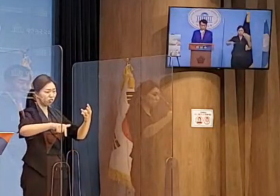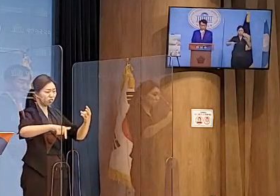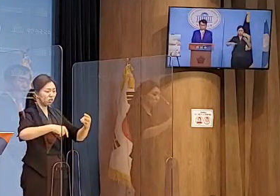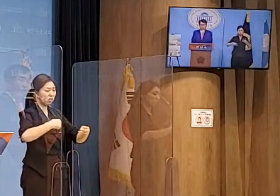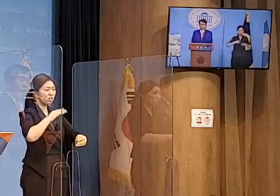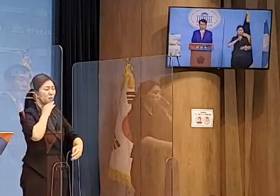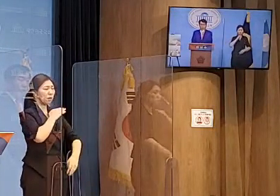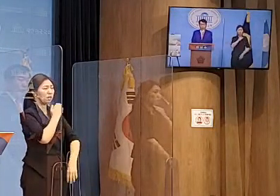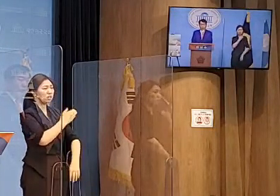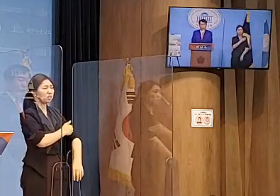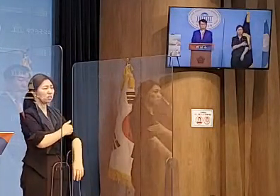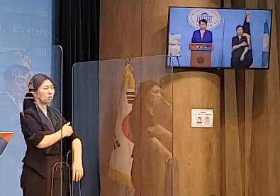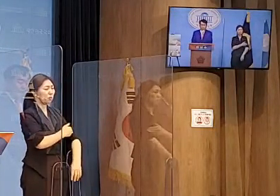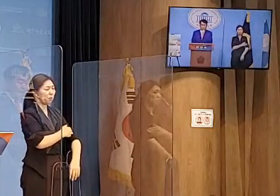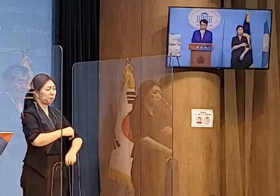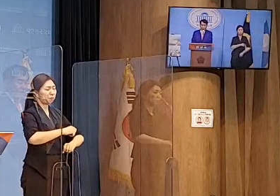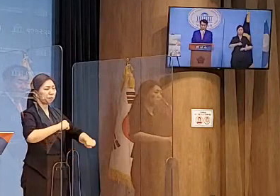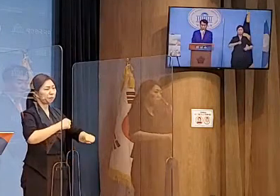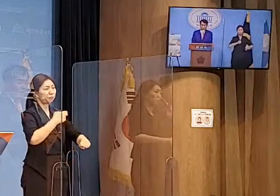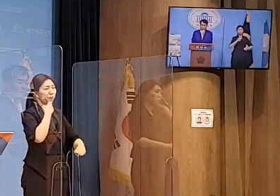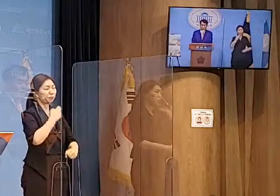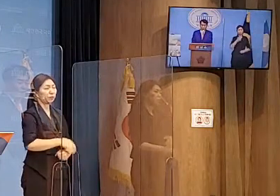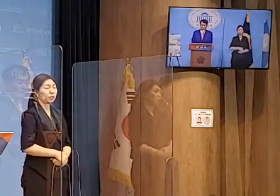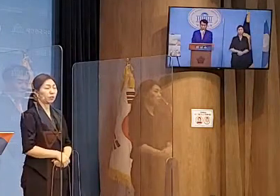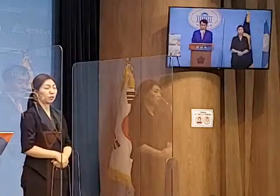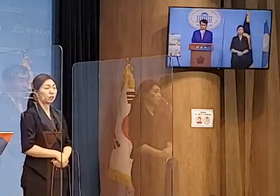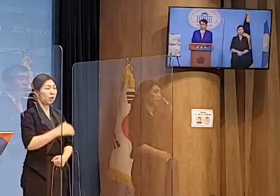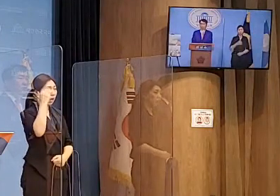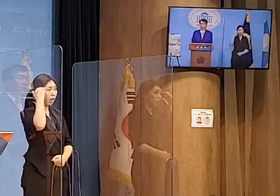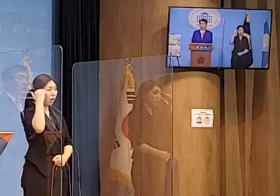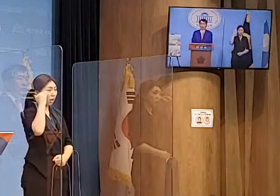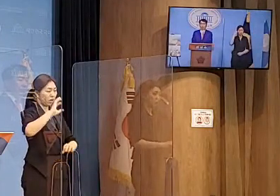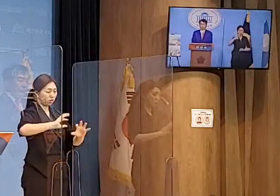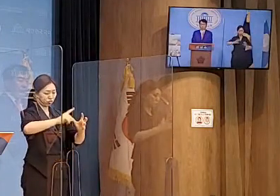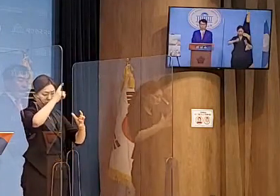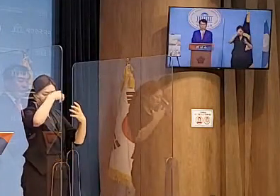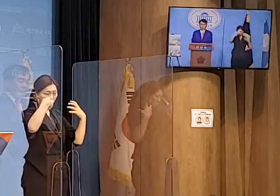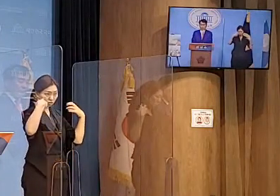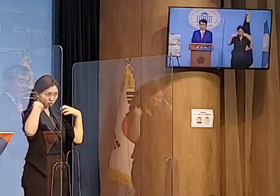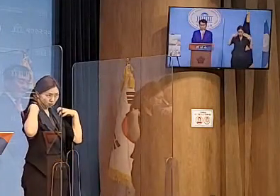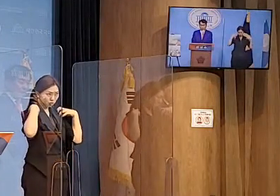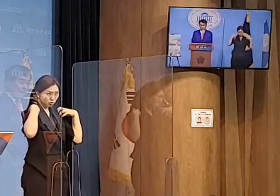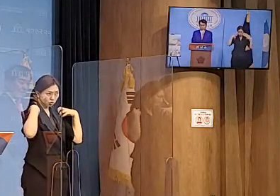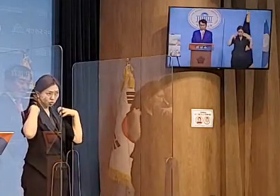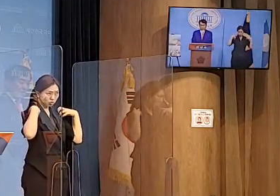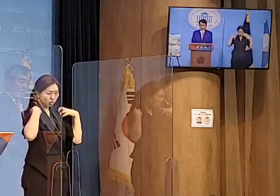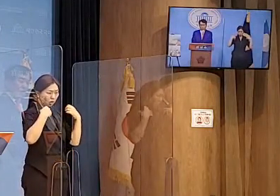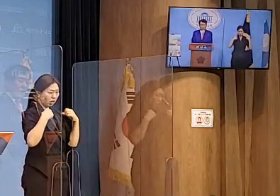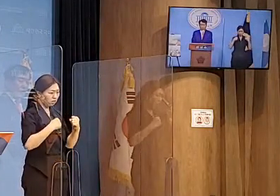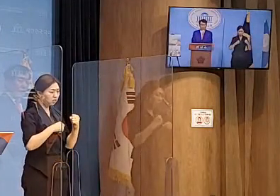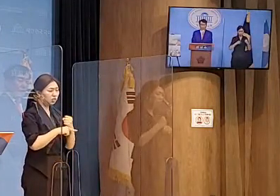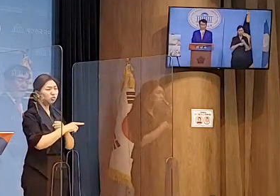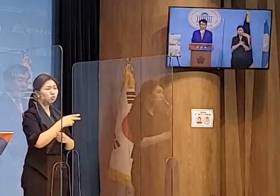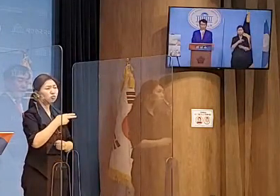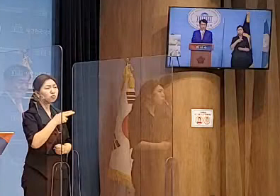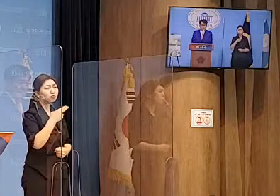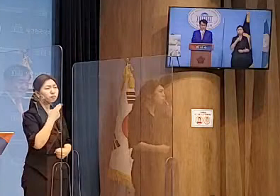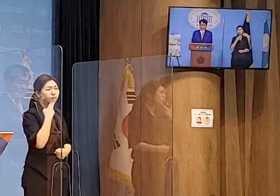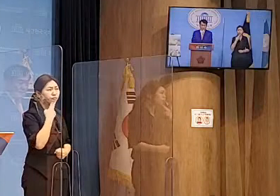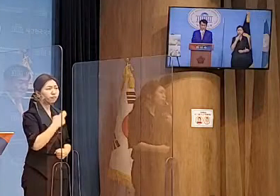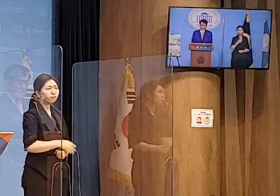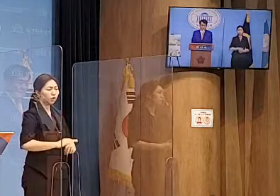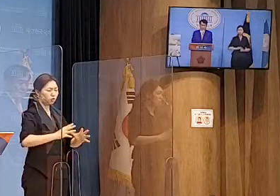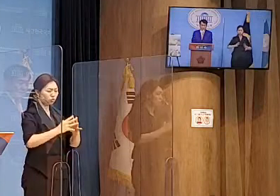종목적인 태도로 대한민국의 정체성만 크게 손상되었고 국민들을 혼란스럽게